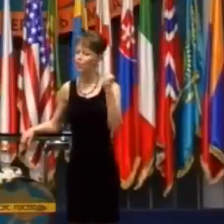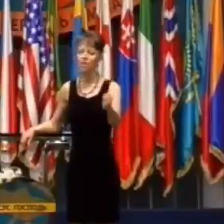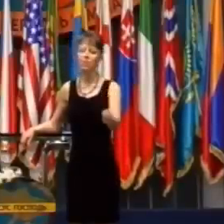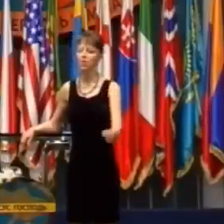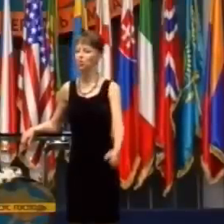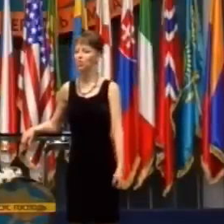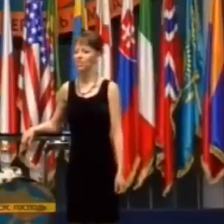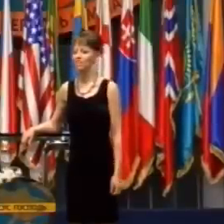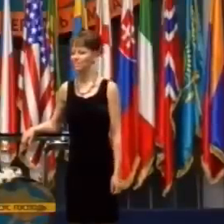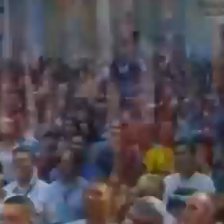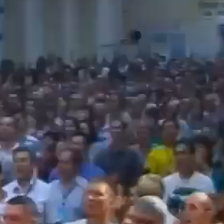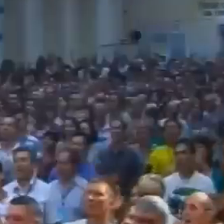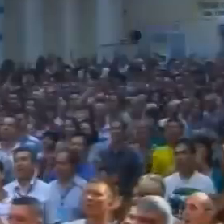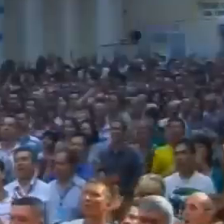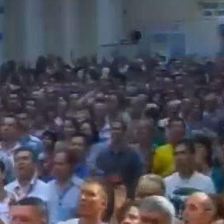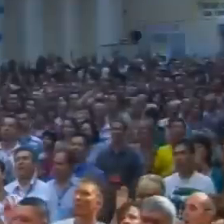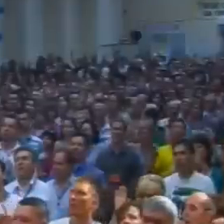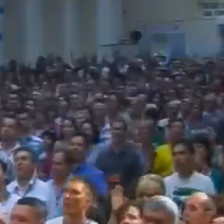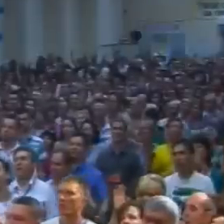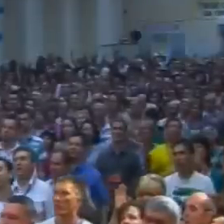Hovorím v mene Ježiš